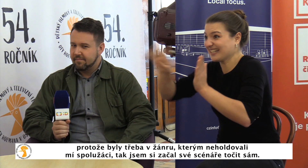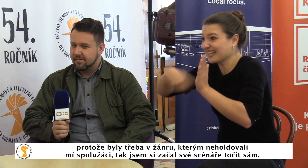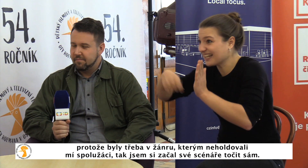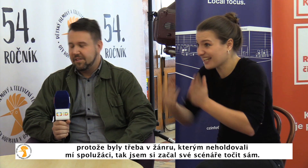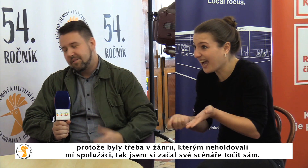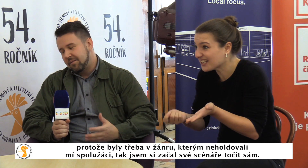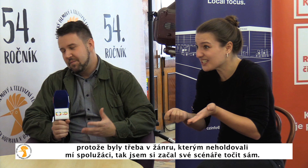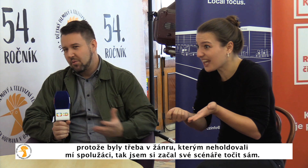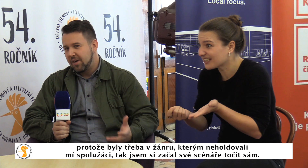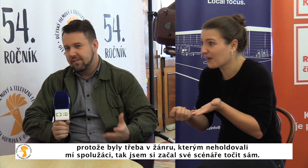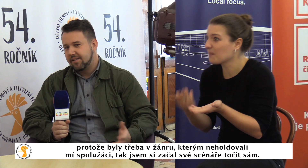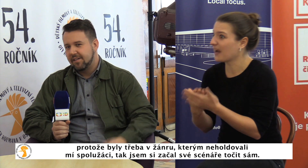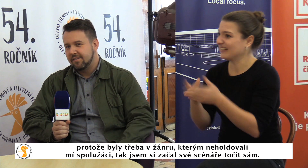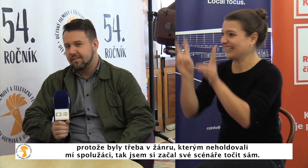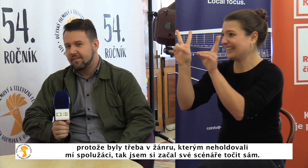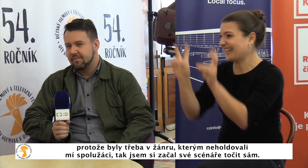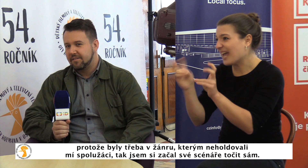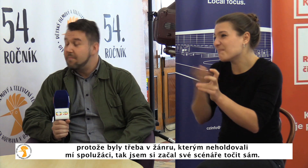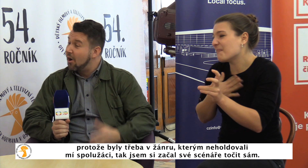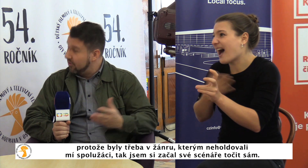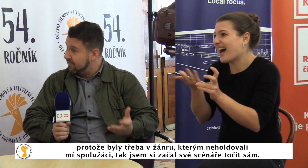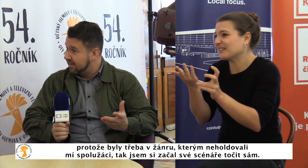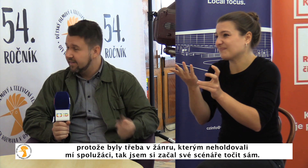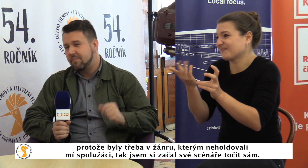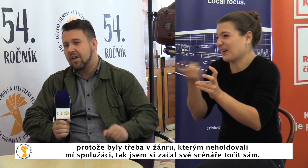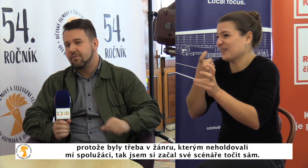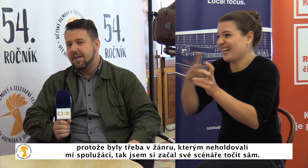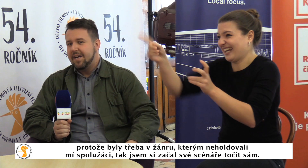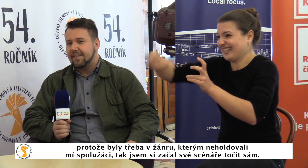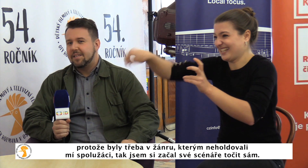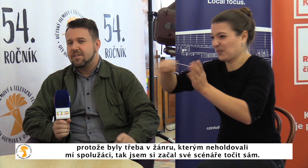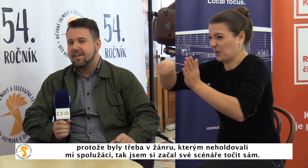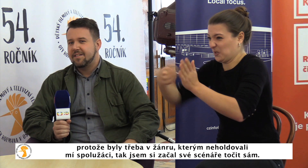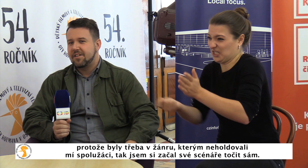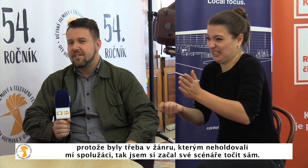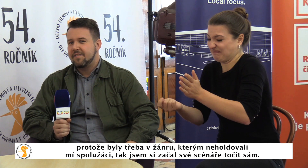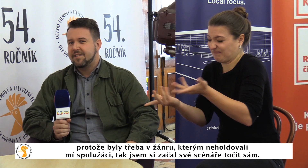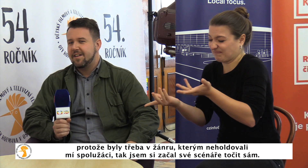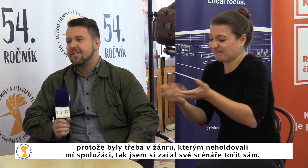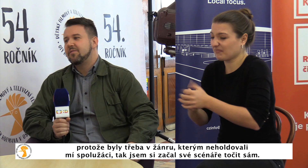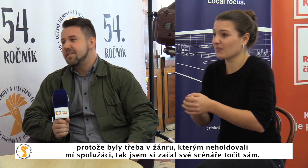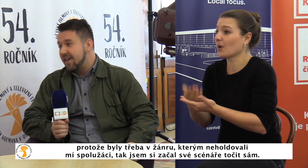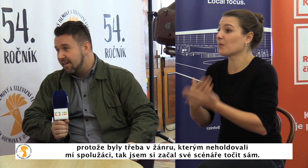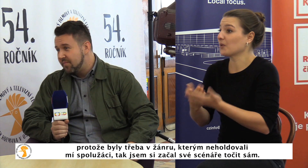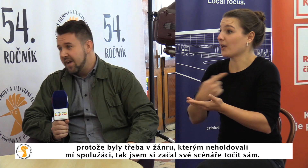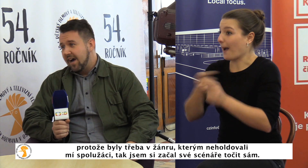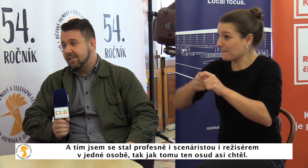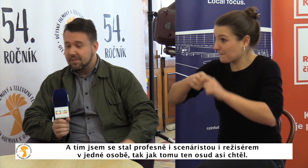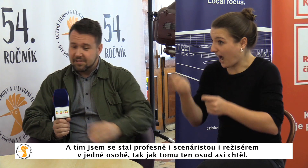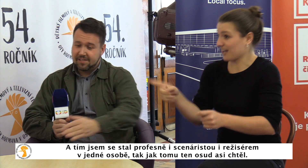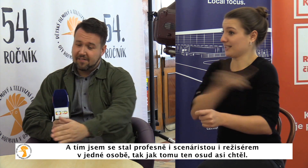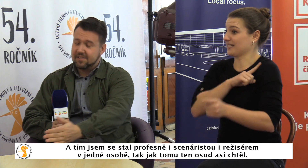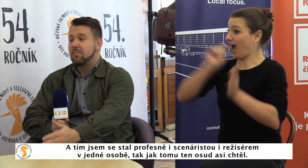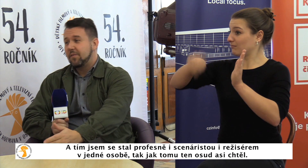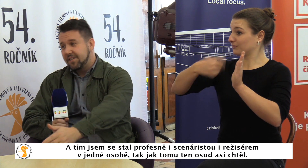mě třeba spolužáci, který mě holdovali, tak jsem si začal své scénáře točit sám a